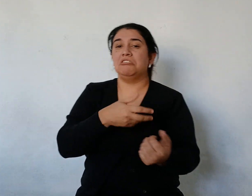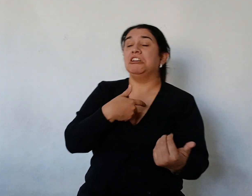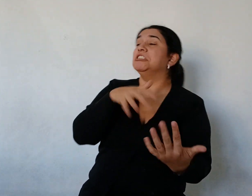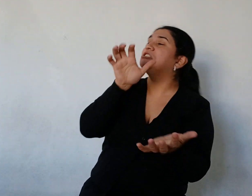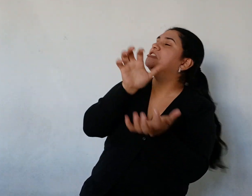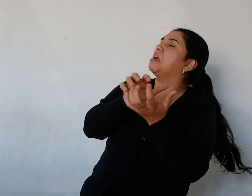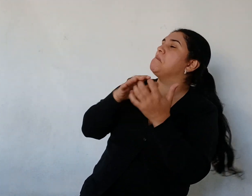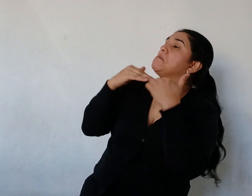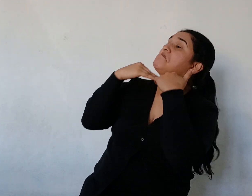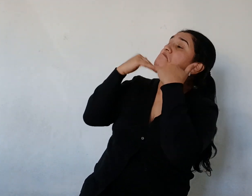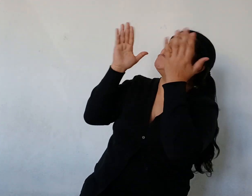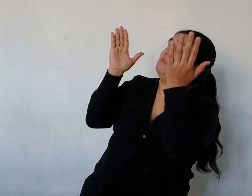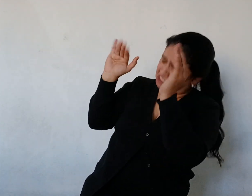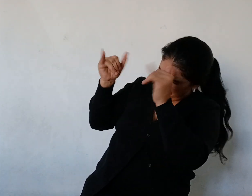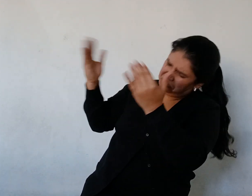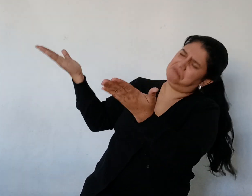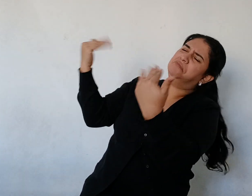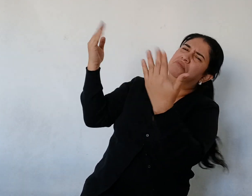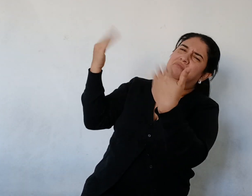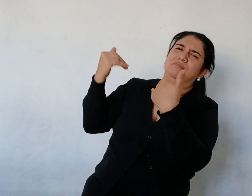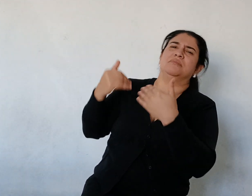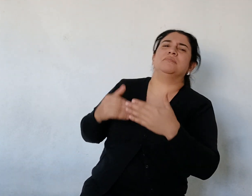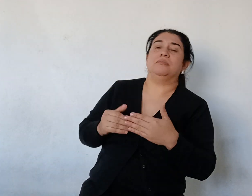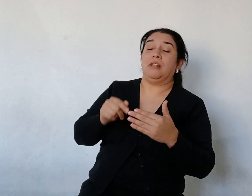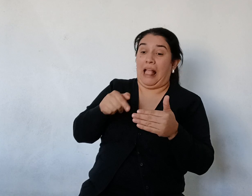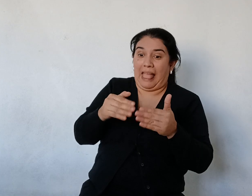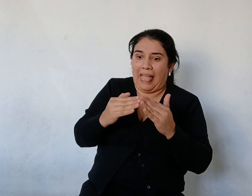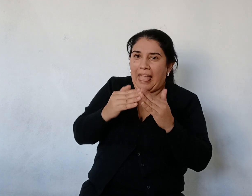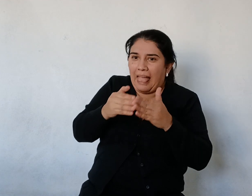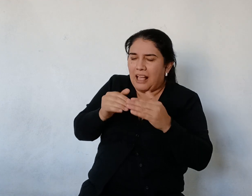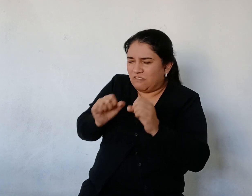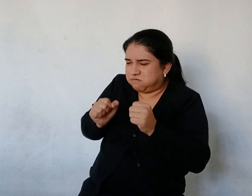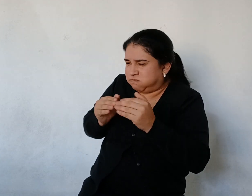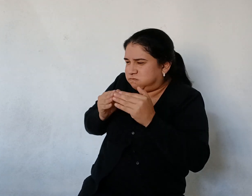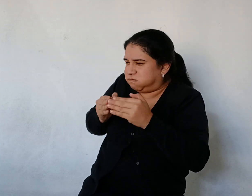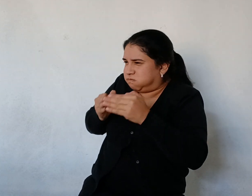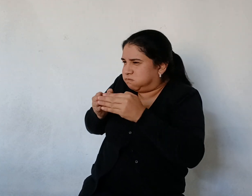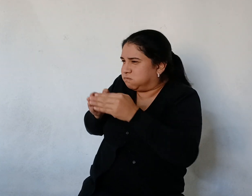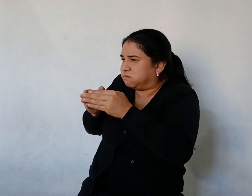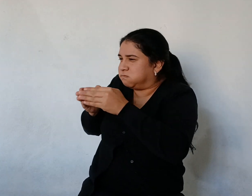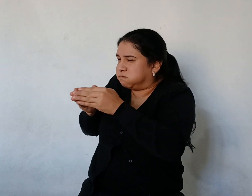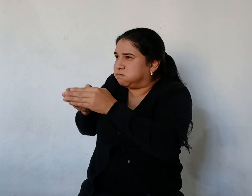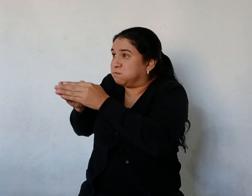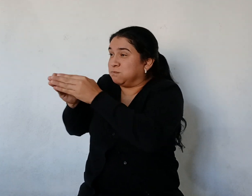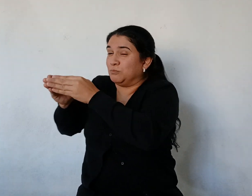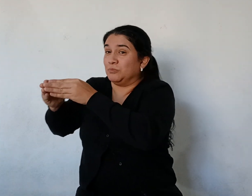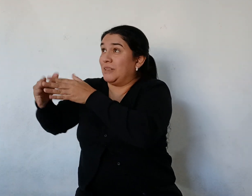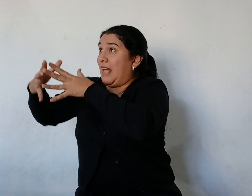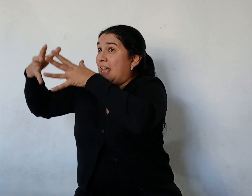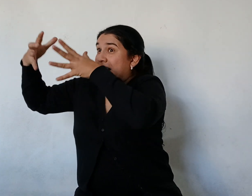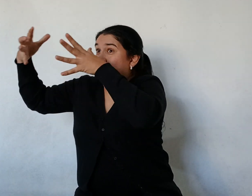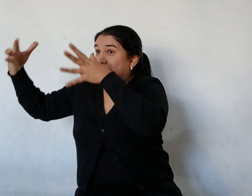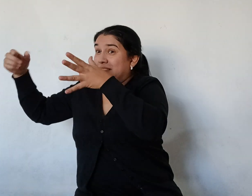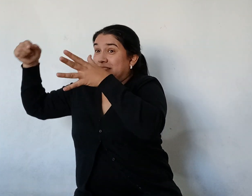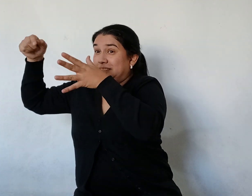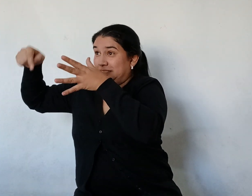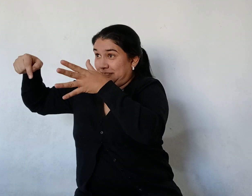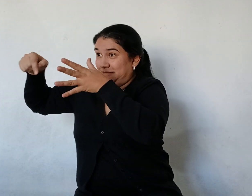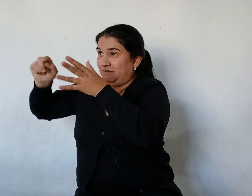Y el bote Regresó al buque Ahora bien Ese buque de color ratón Era un buque